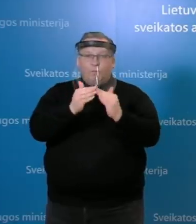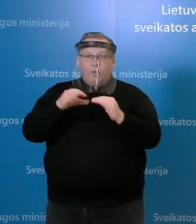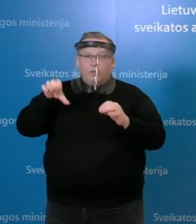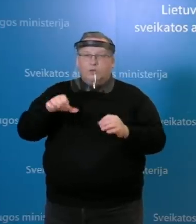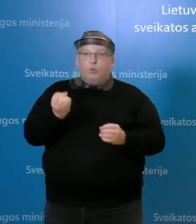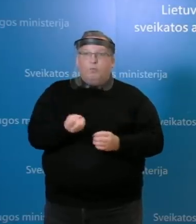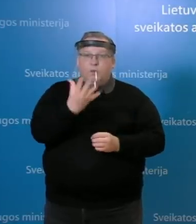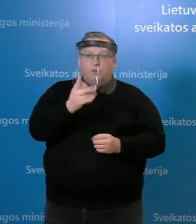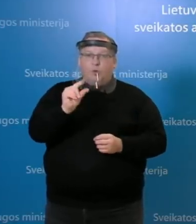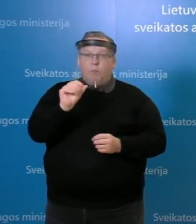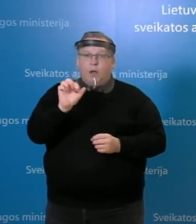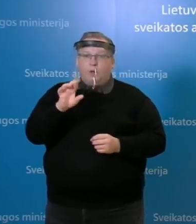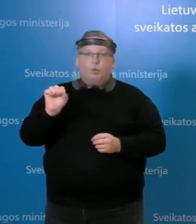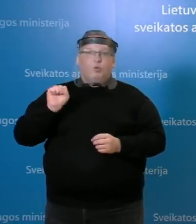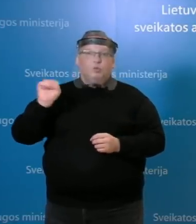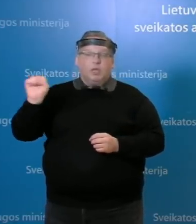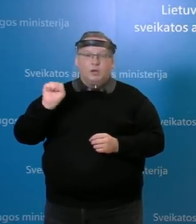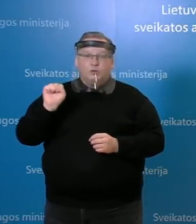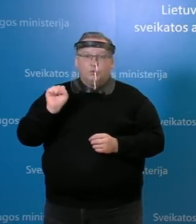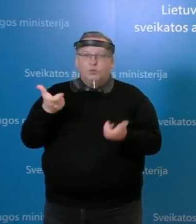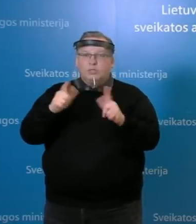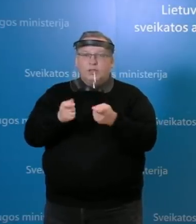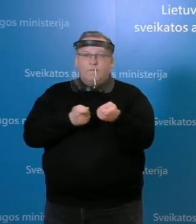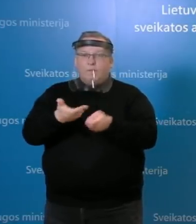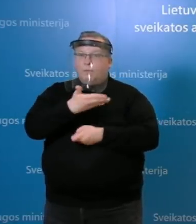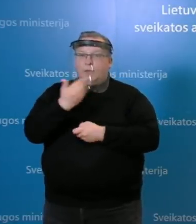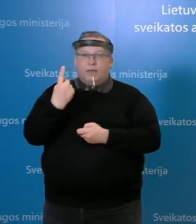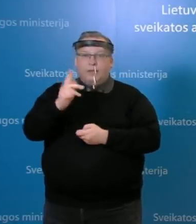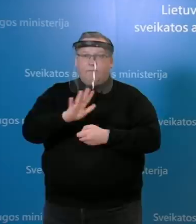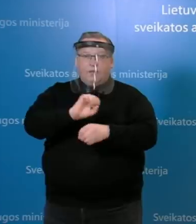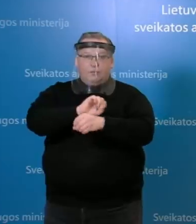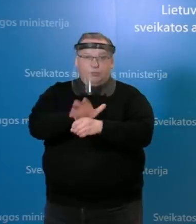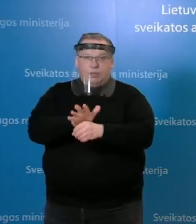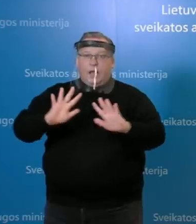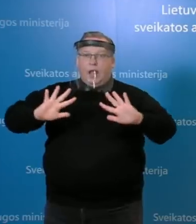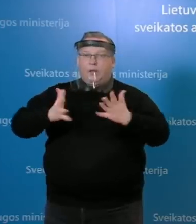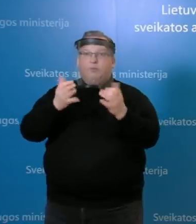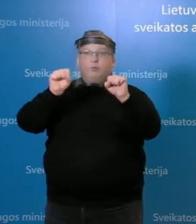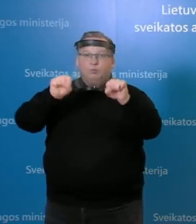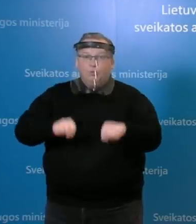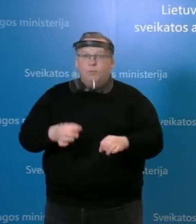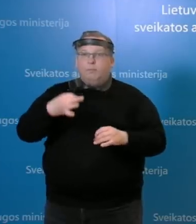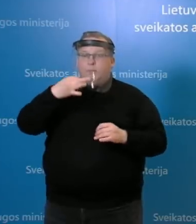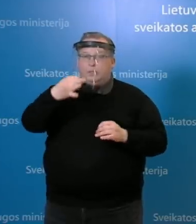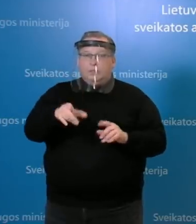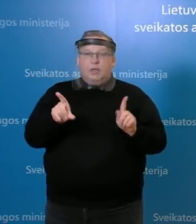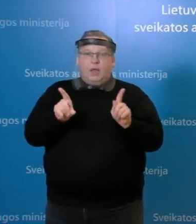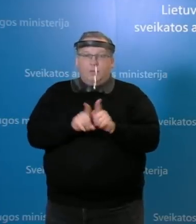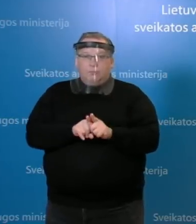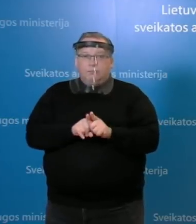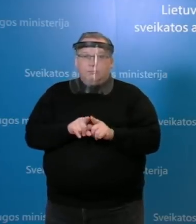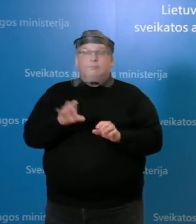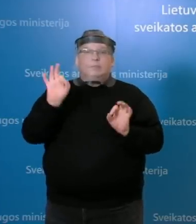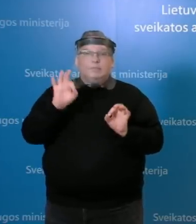Birštono pakrojo ir zarasų savivaldybėse, nėra nei vieno koronaviruso atveju. Kaip galėtumėte paaiškinti tokį sėkmės